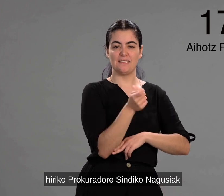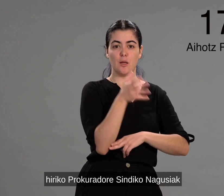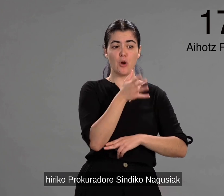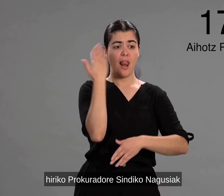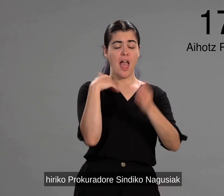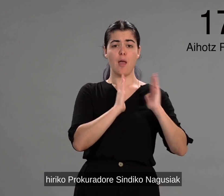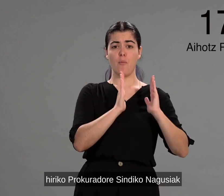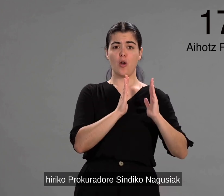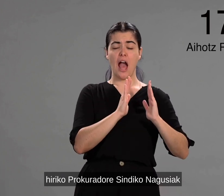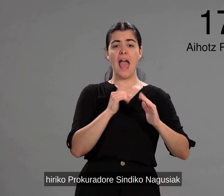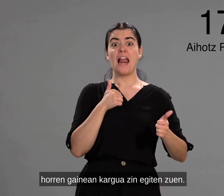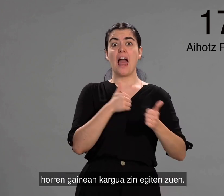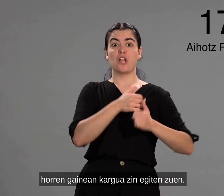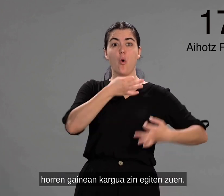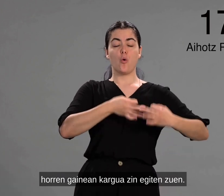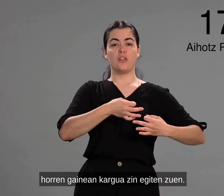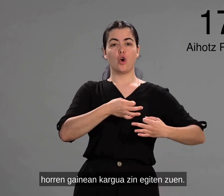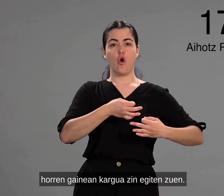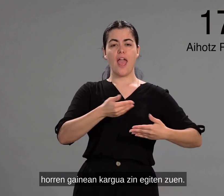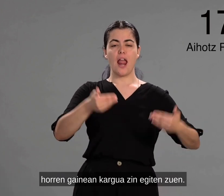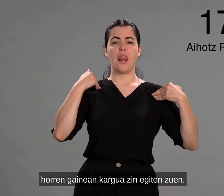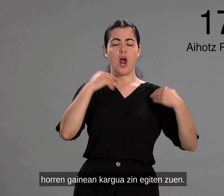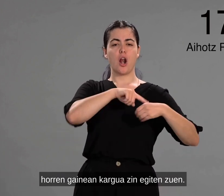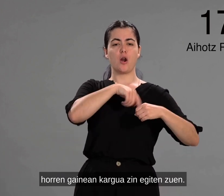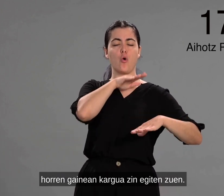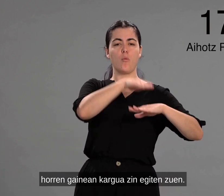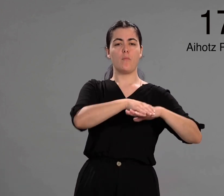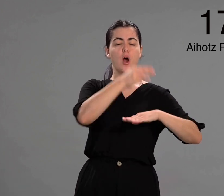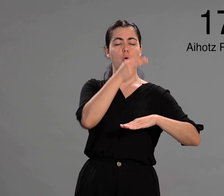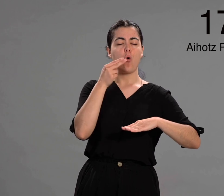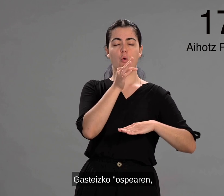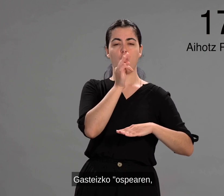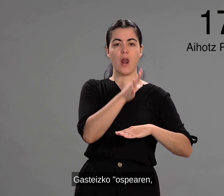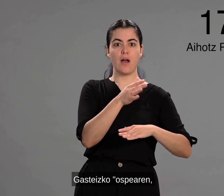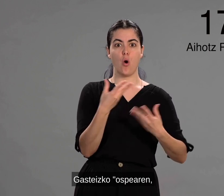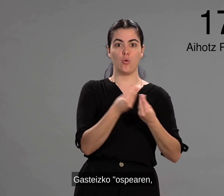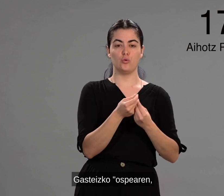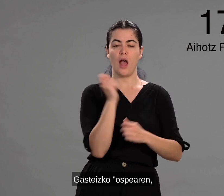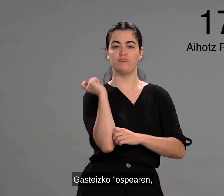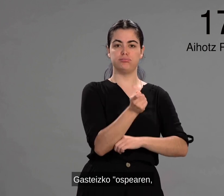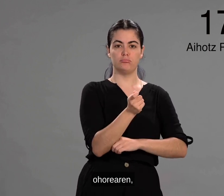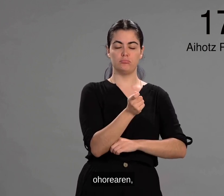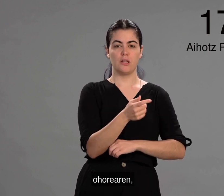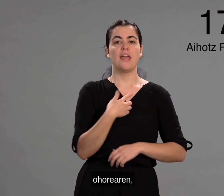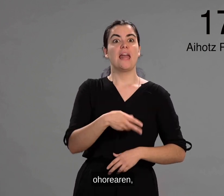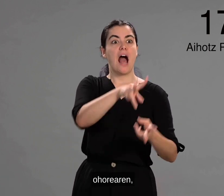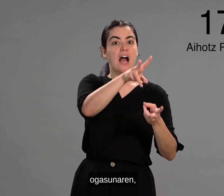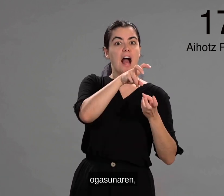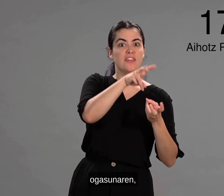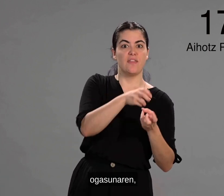sindiko nagusiak horren gainean kargua zinegiten zuen. Gazteizko ospearen, oorearen, ogasunaren,